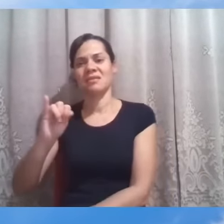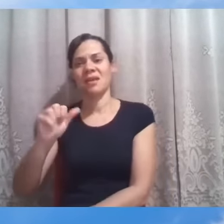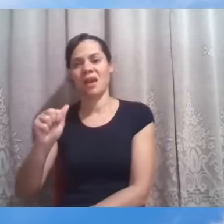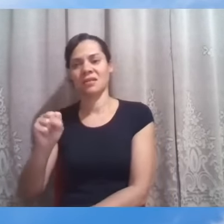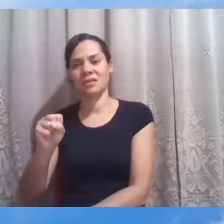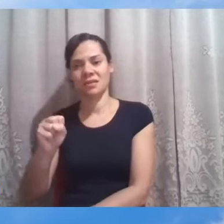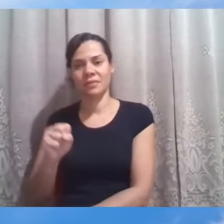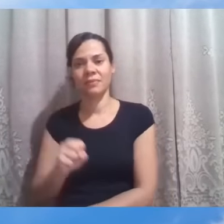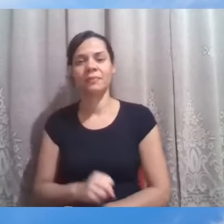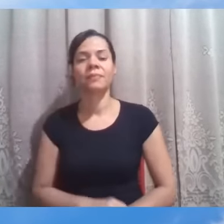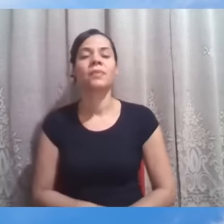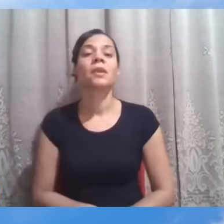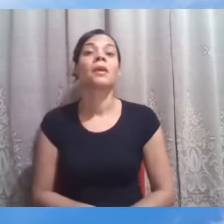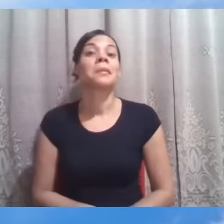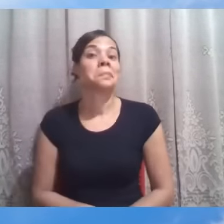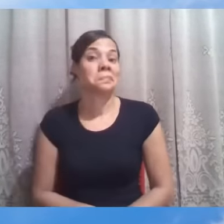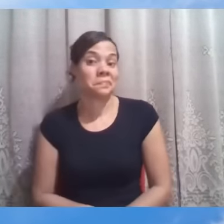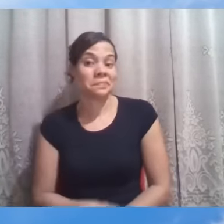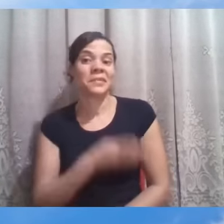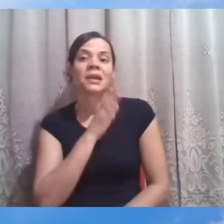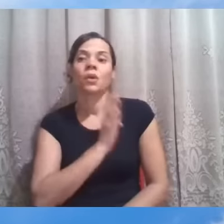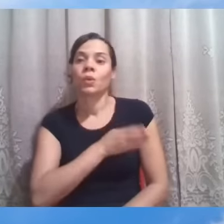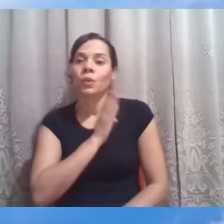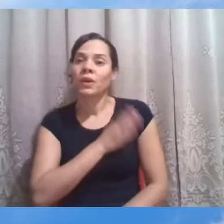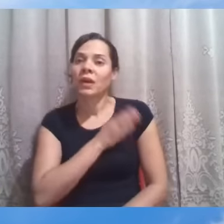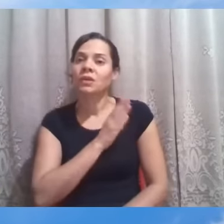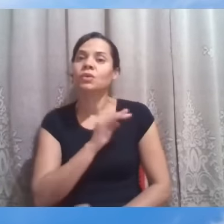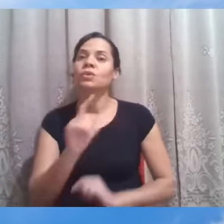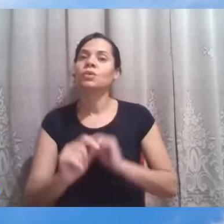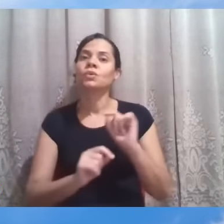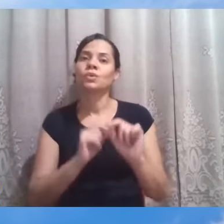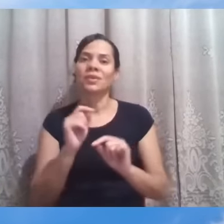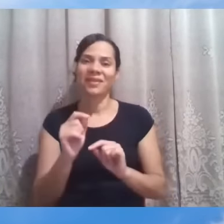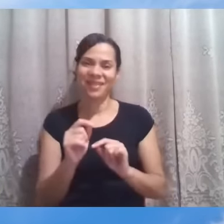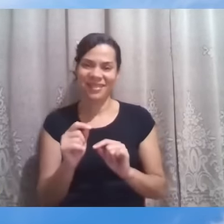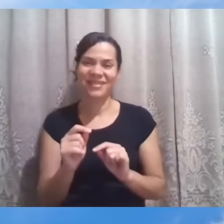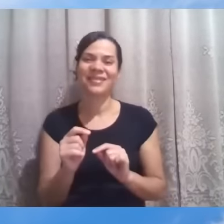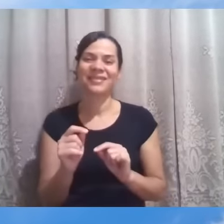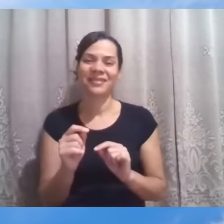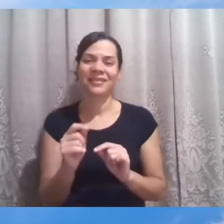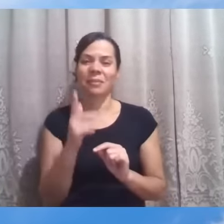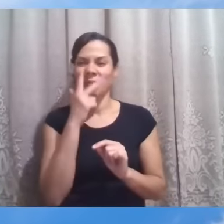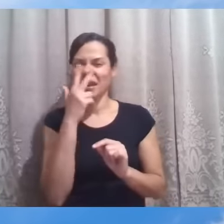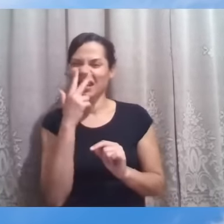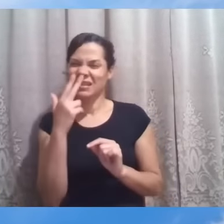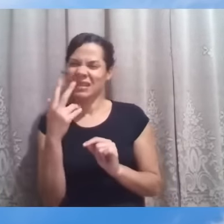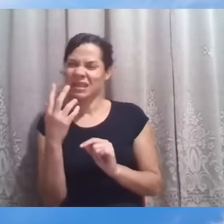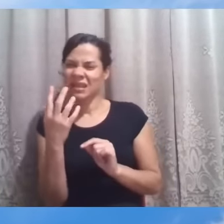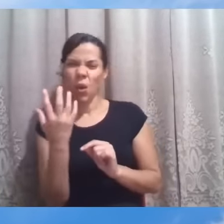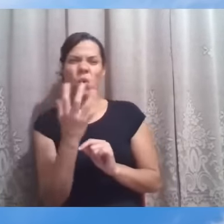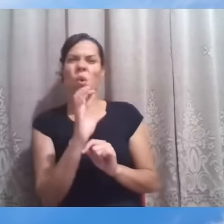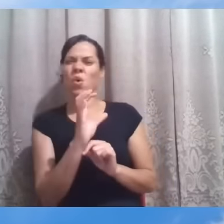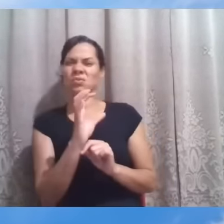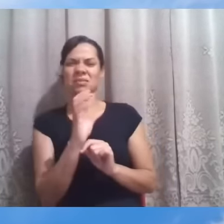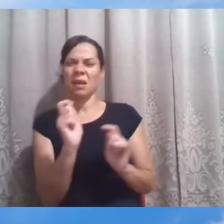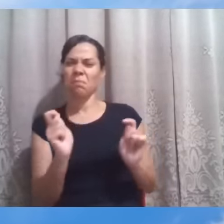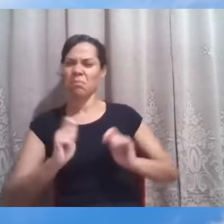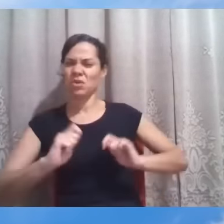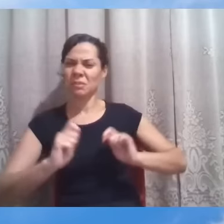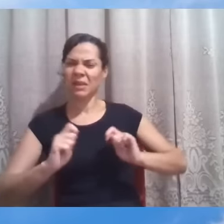são corações que, contra as possibilidades ou contra as aparências,